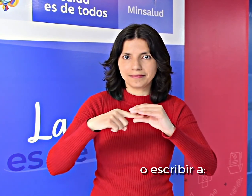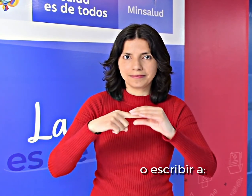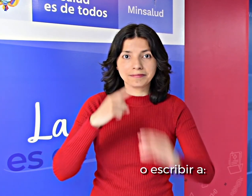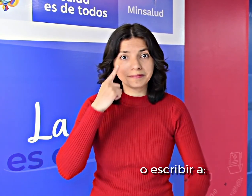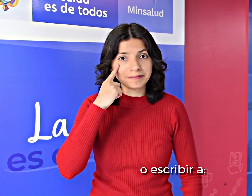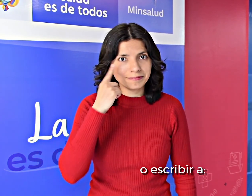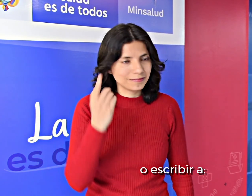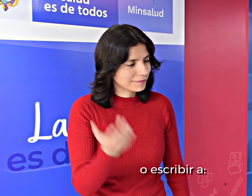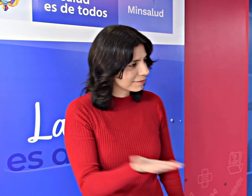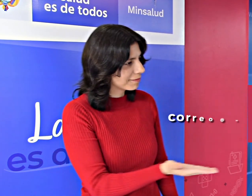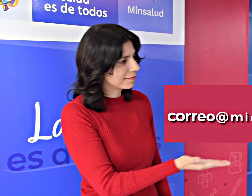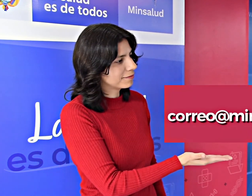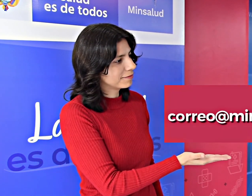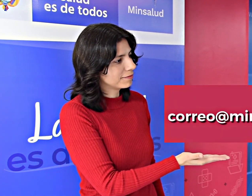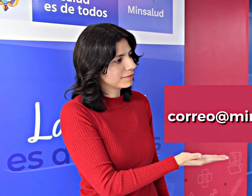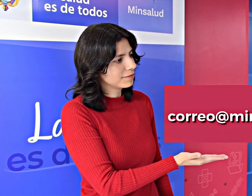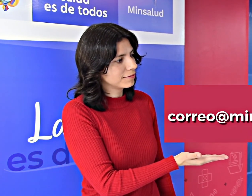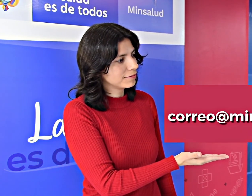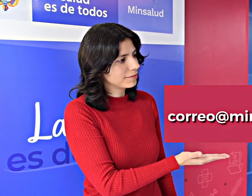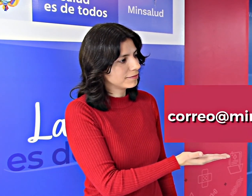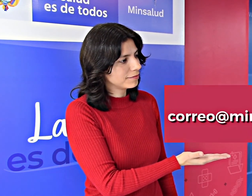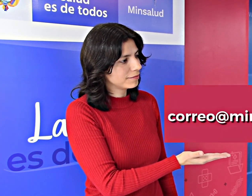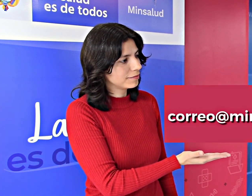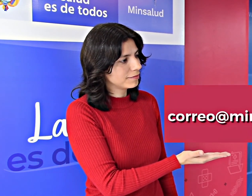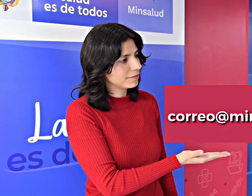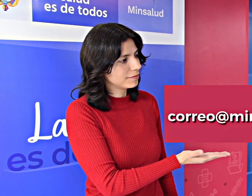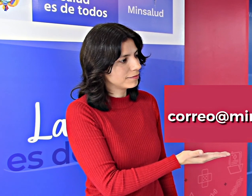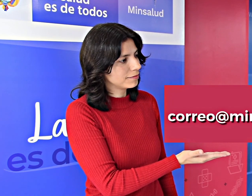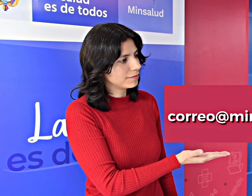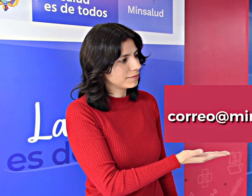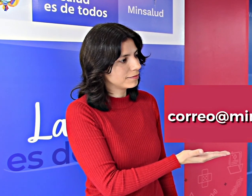a correo arroba minsalud.gov.co